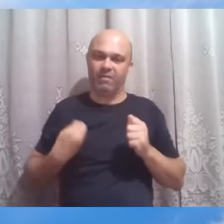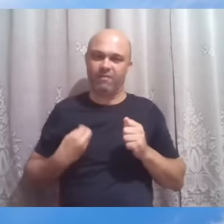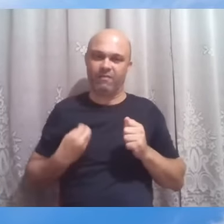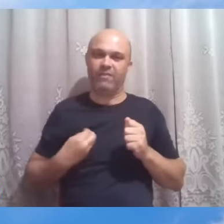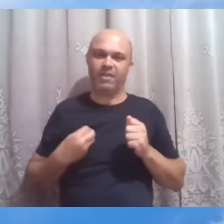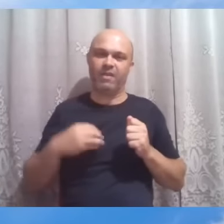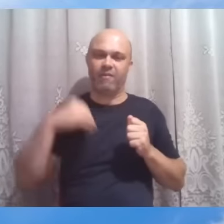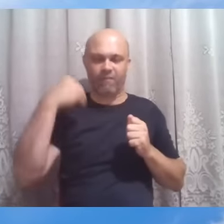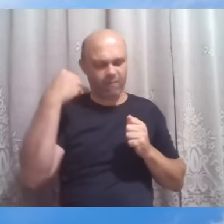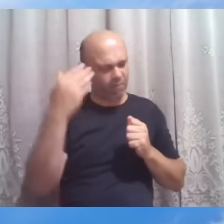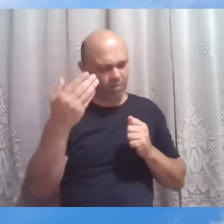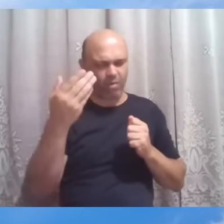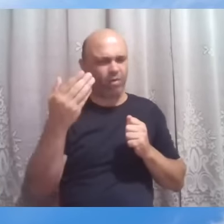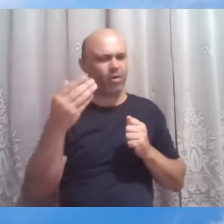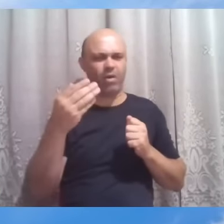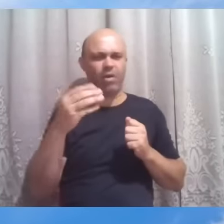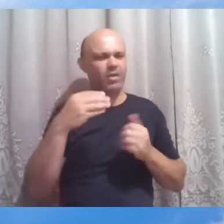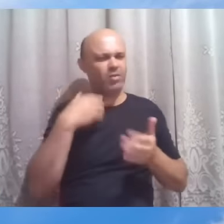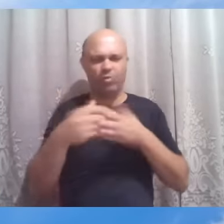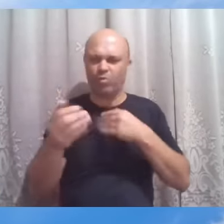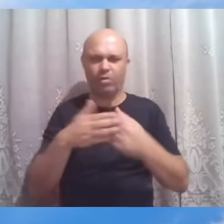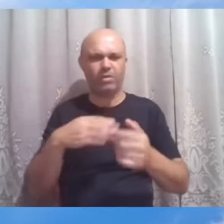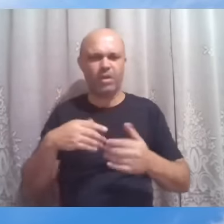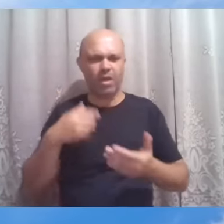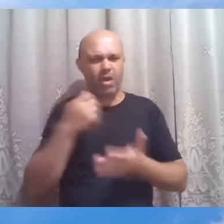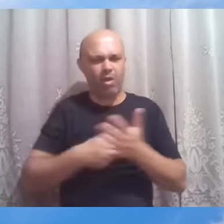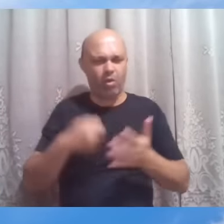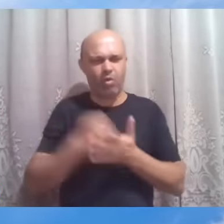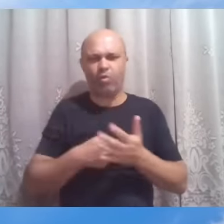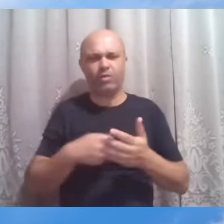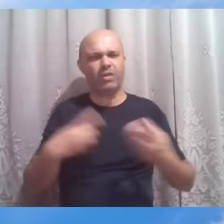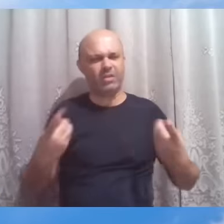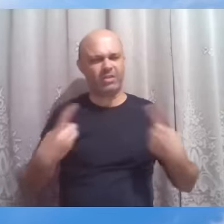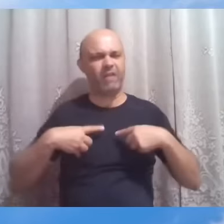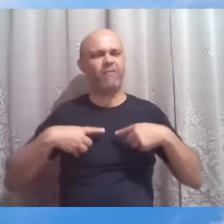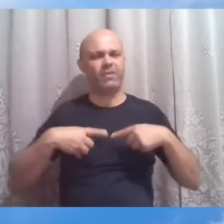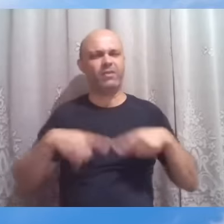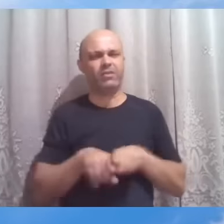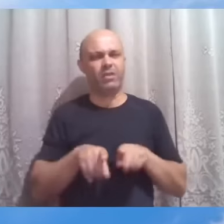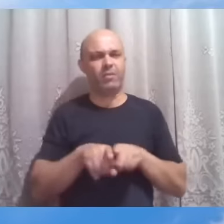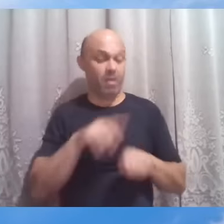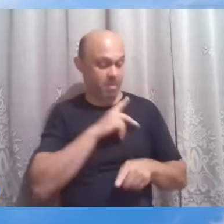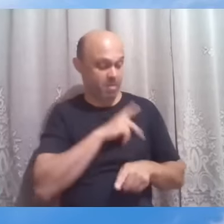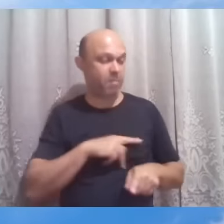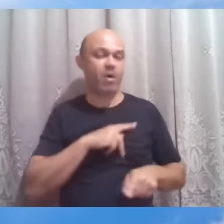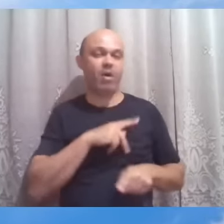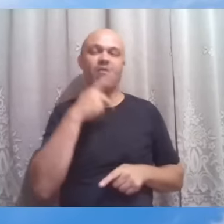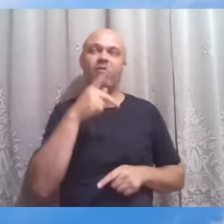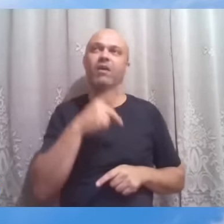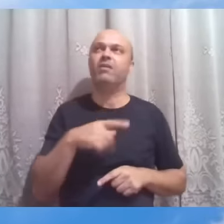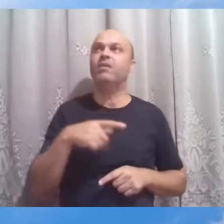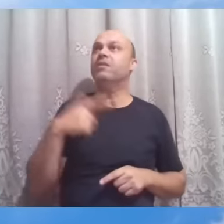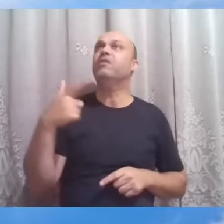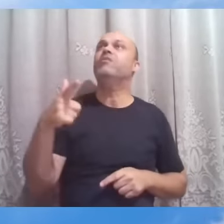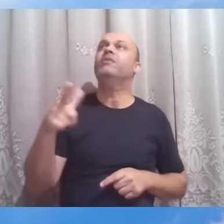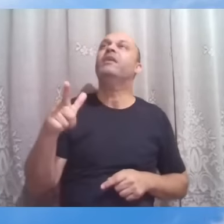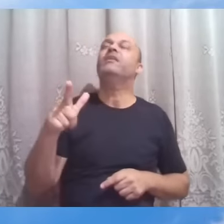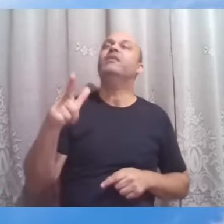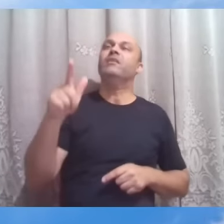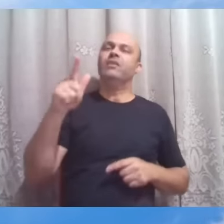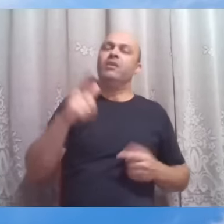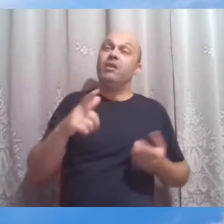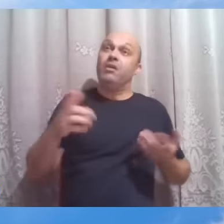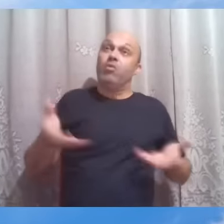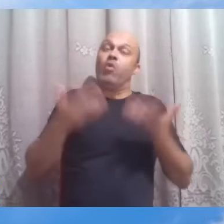as lutas e em todos os desafios que estiverem por vir diria Paulo não há glória maior no mundo do que